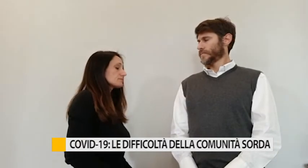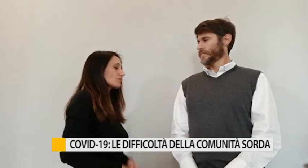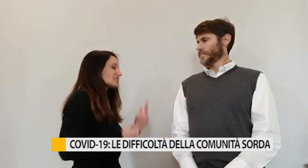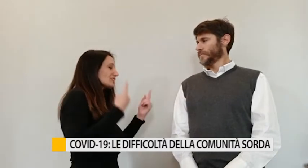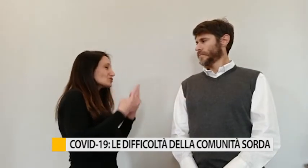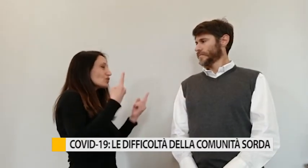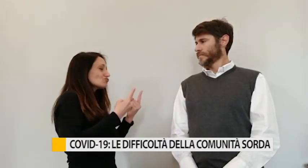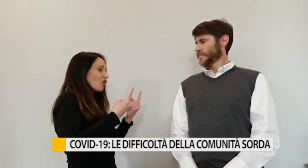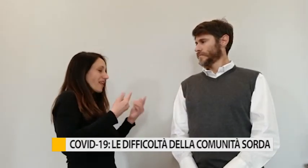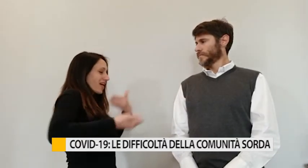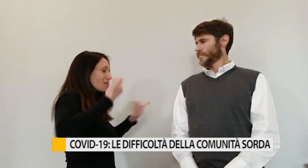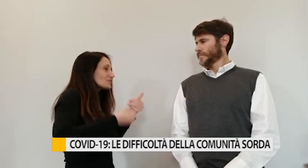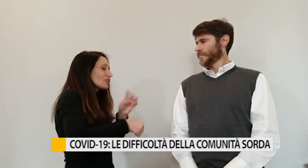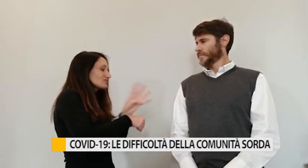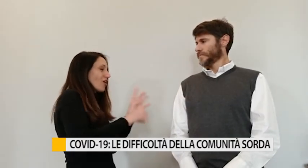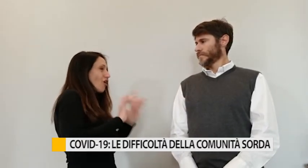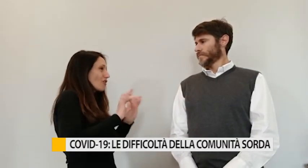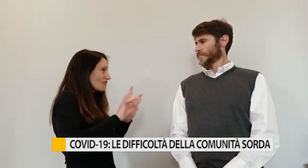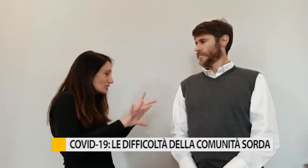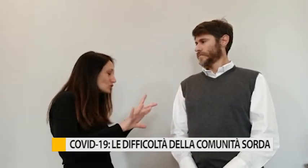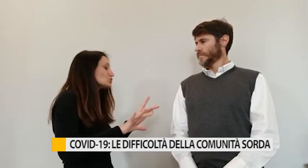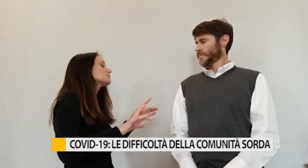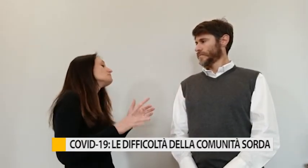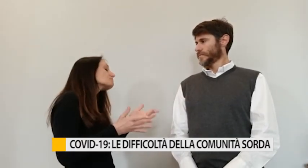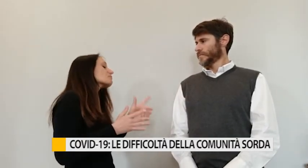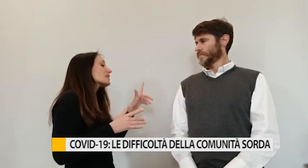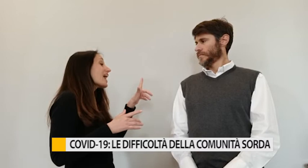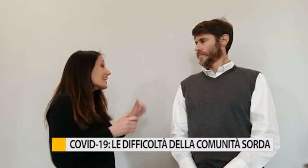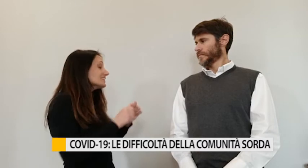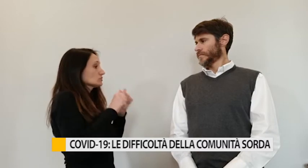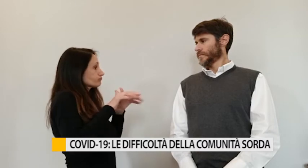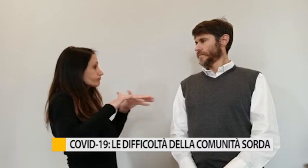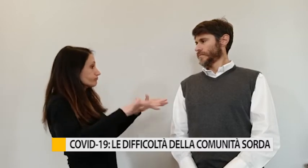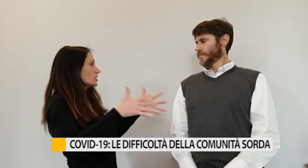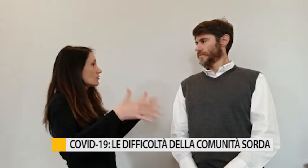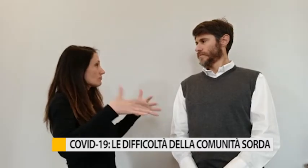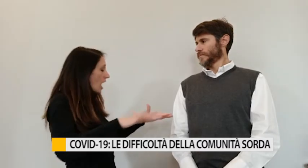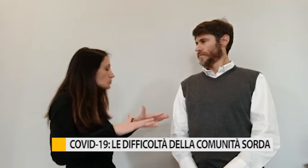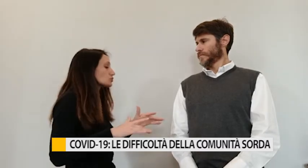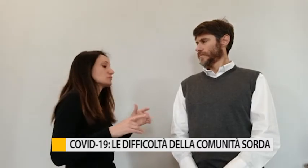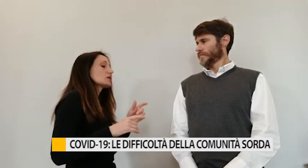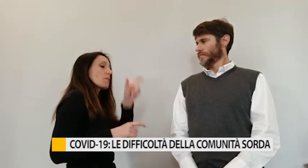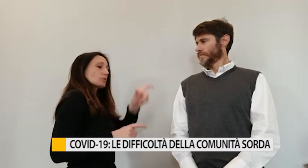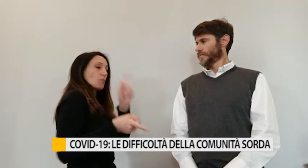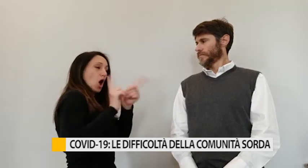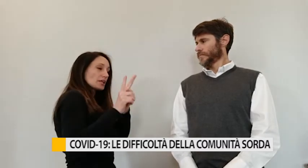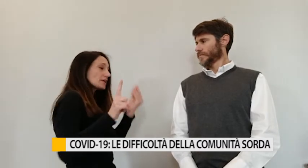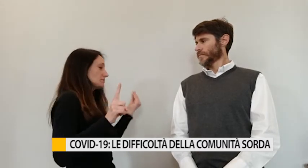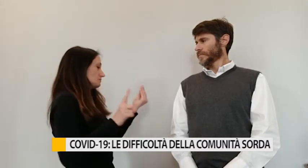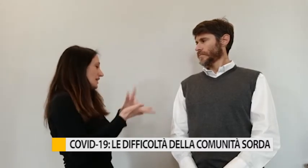entrata nell'emergenza coronavirus. Abbiamo visto spesso delle interpreti LIS al fianco delle istituzioni. Secondo voi si sono accorti tardi di questa